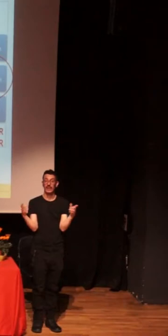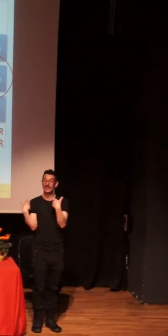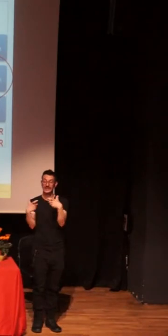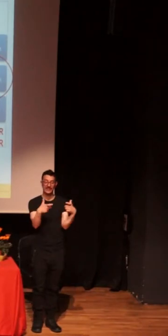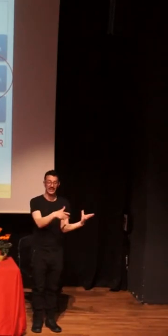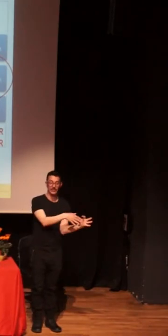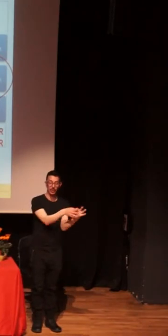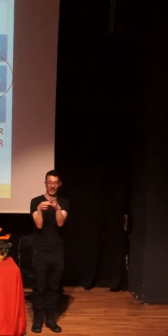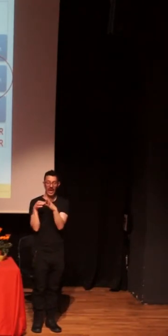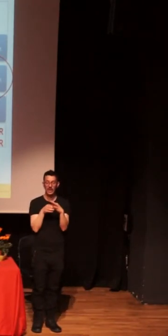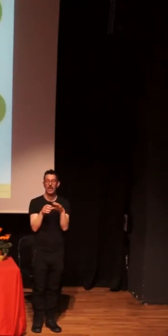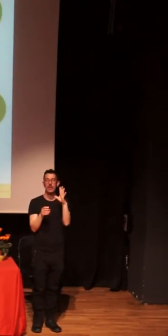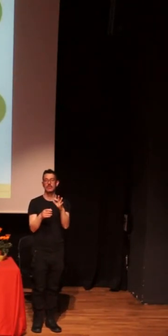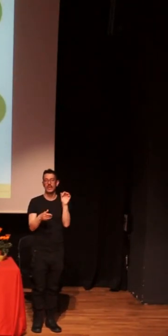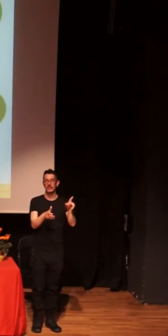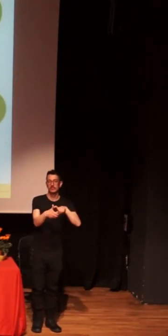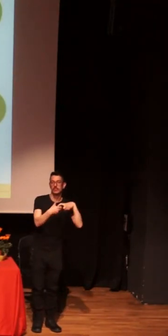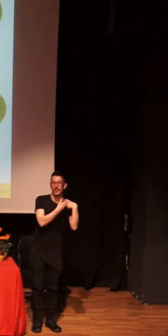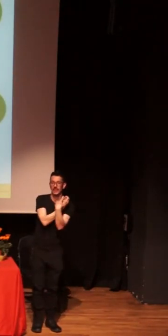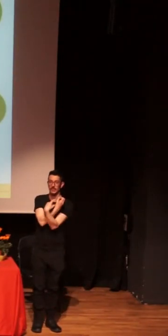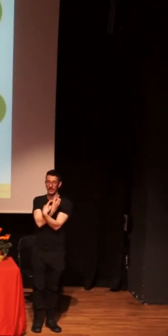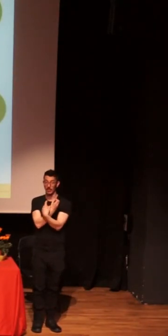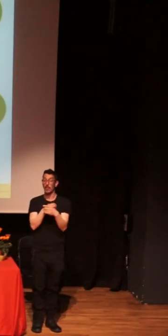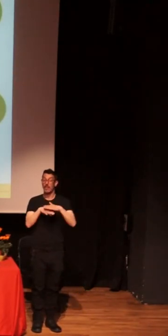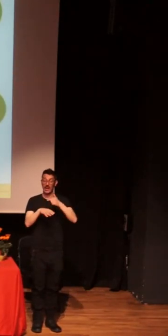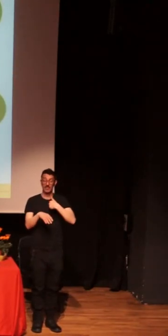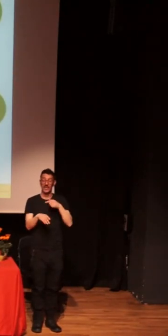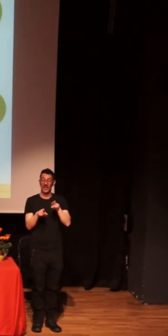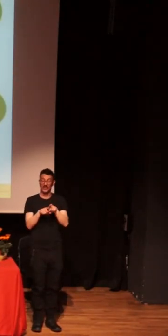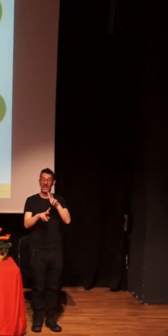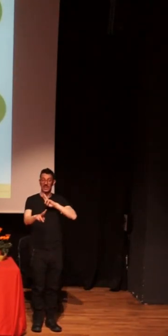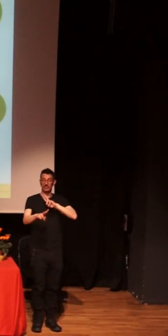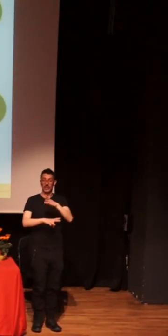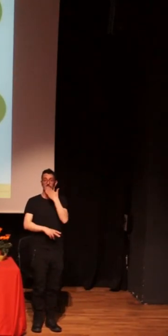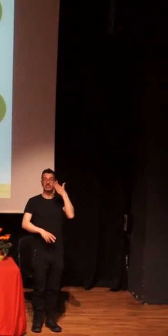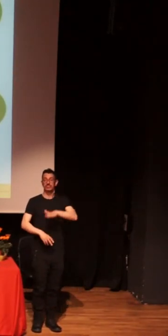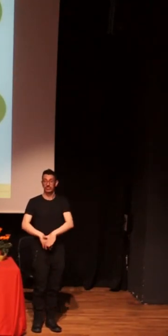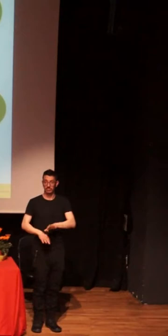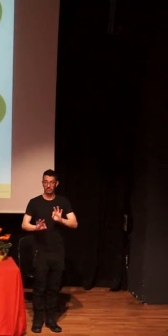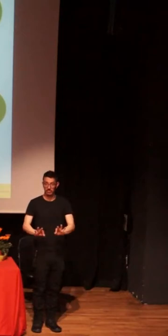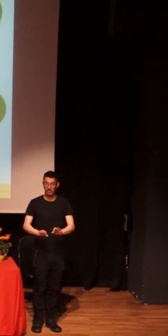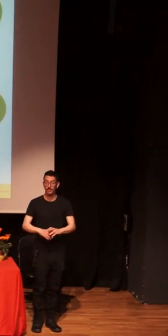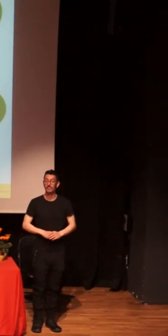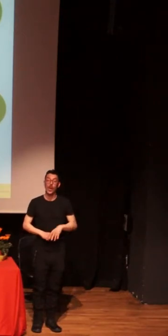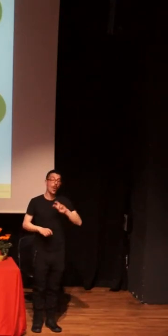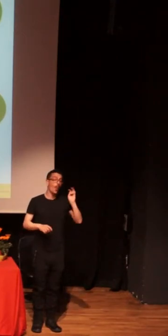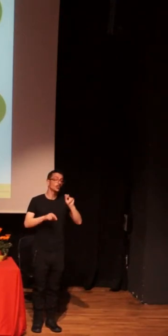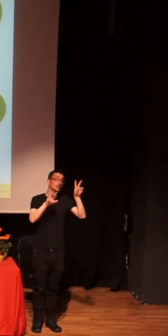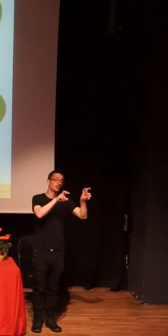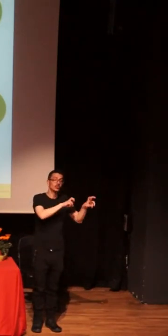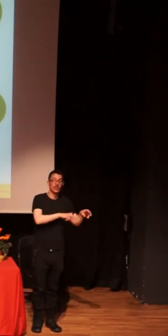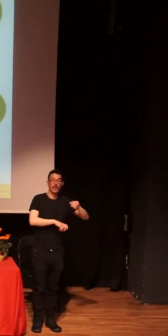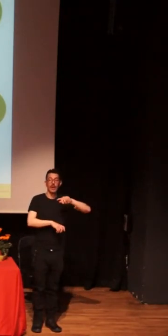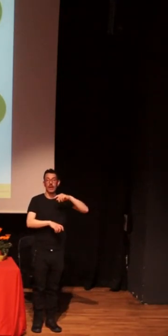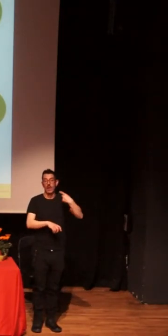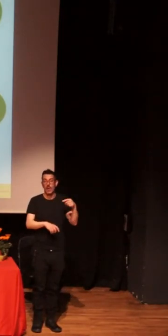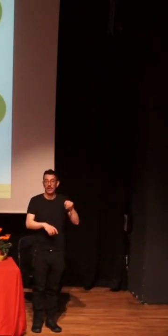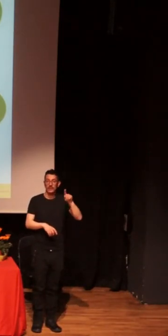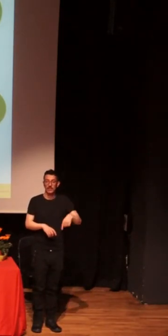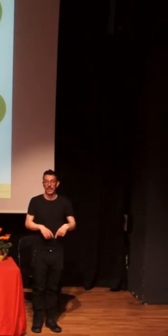esto sería la respuesta. Y hay otras cuestiones también. Podemos combatir el estigma y discriminación por